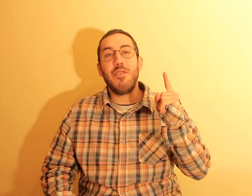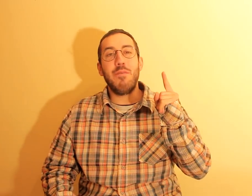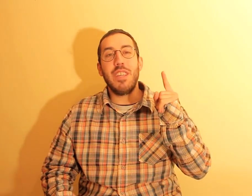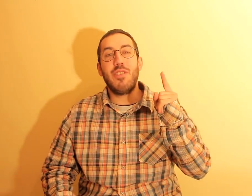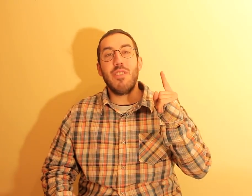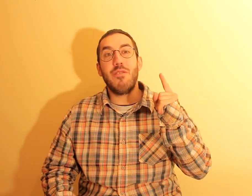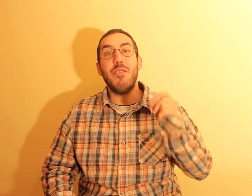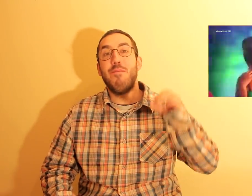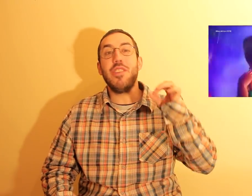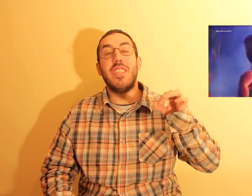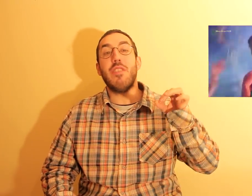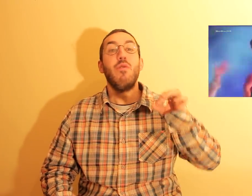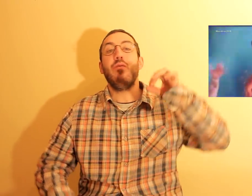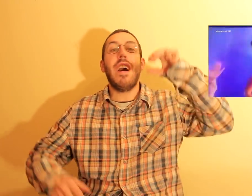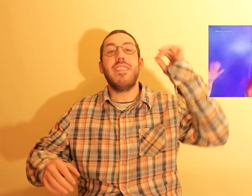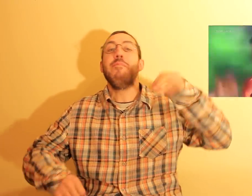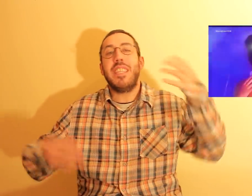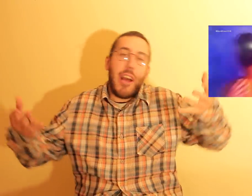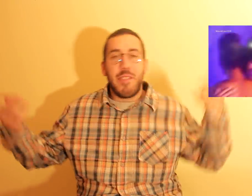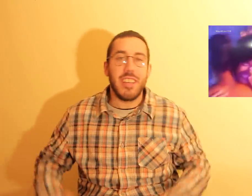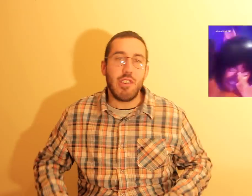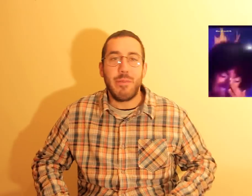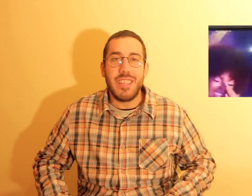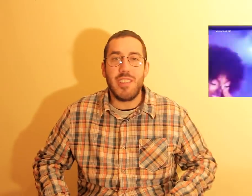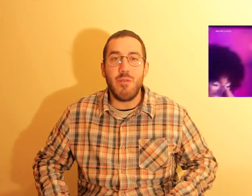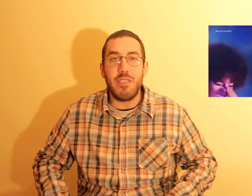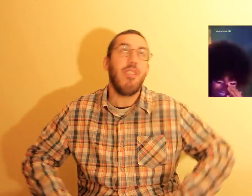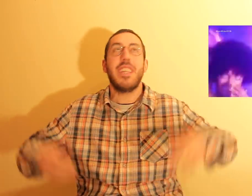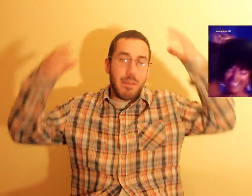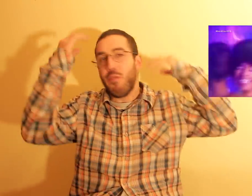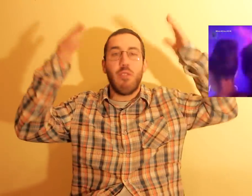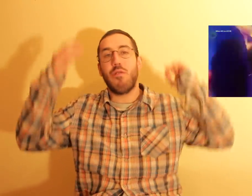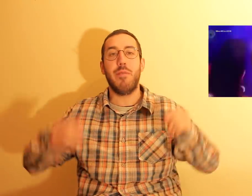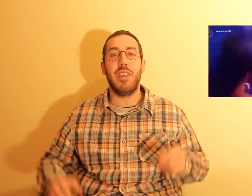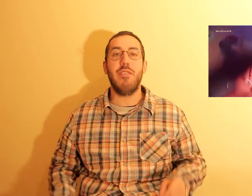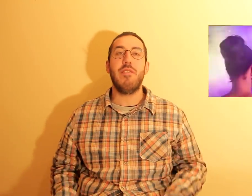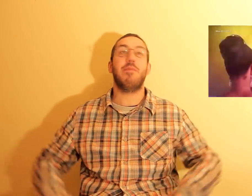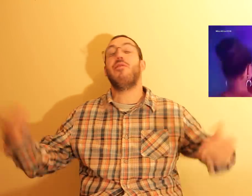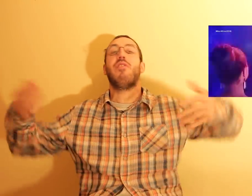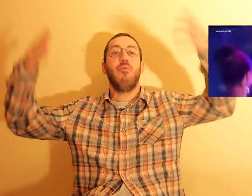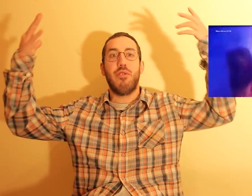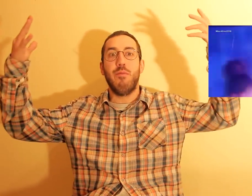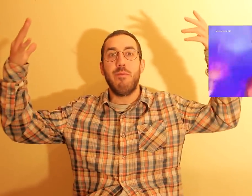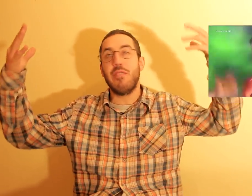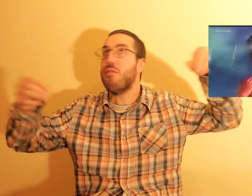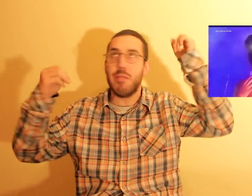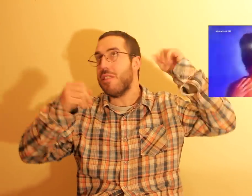2018, depois de ser coroada Miss África 2018, olha, queimou logo o cabelo. Deve ser do calor do momento e o cabelo